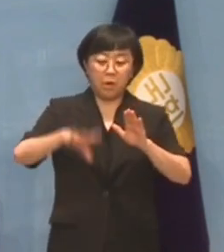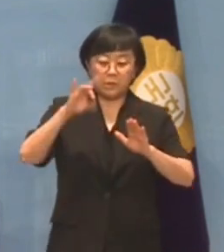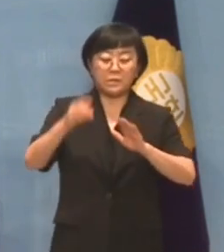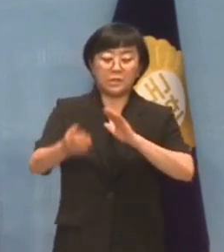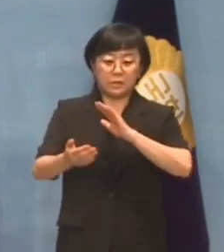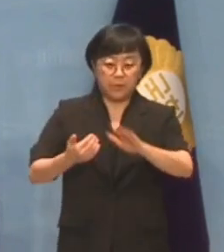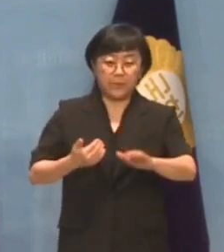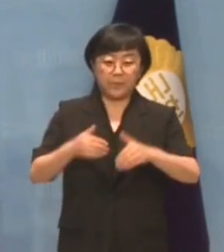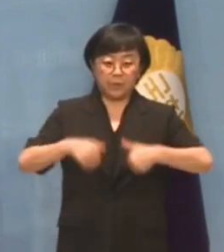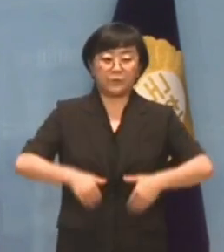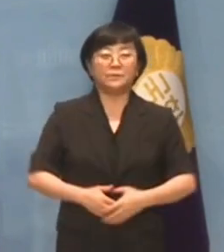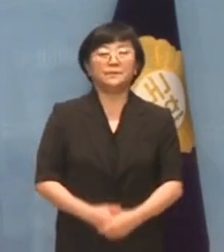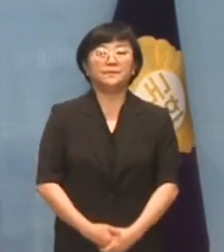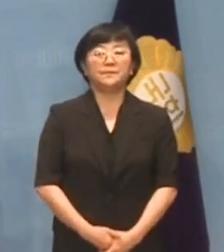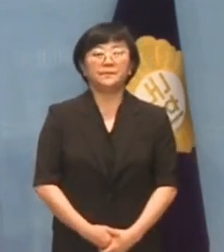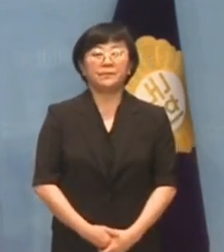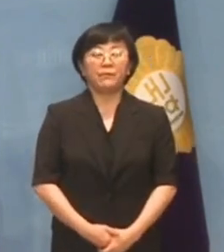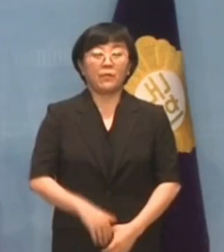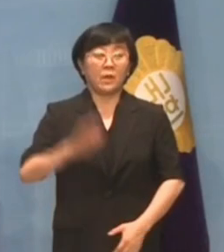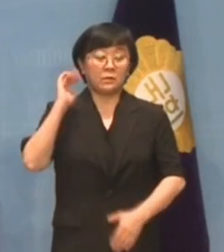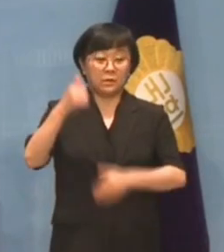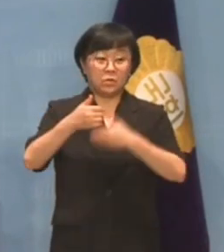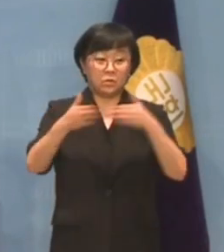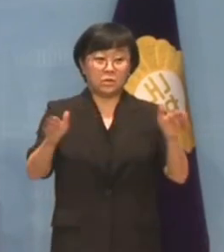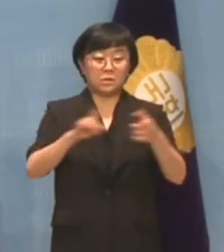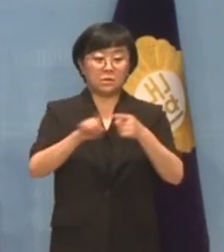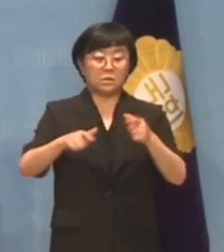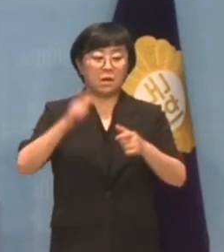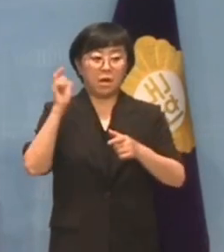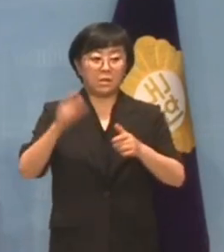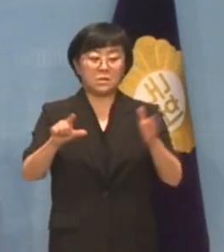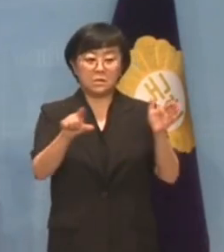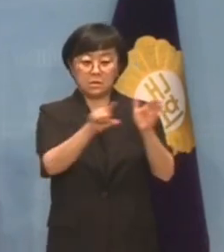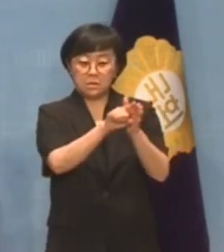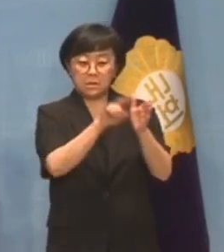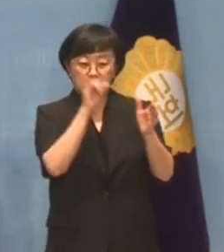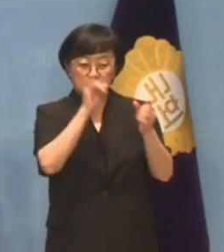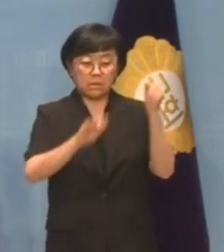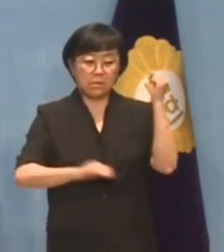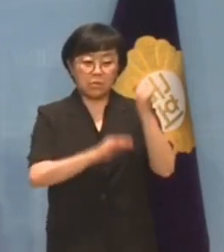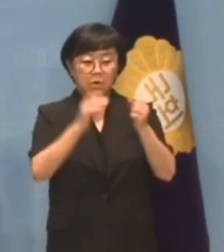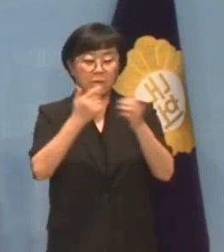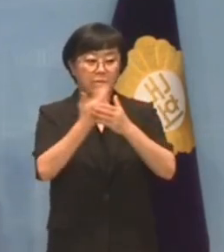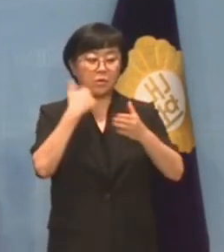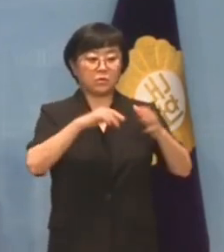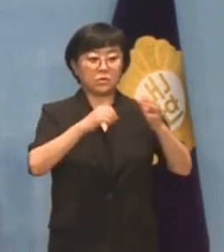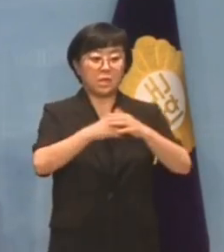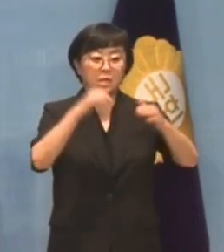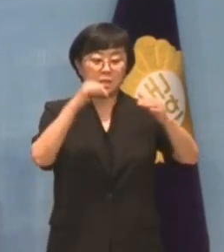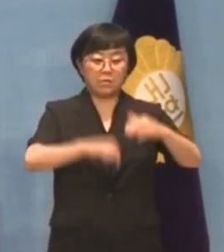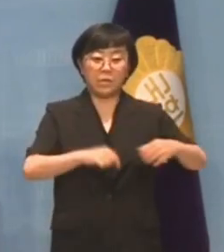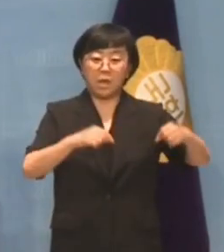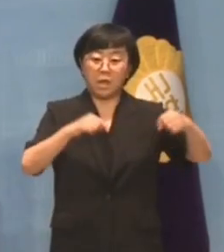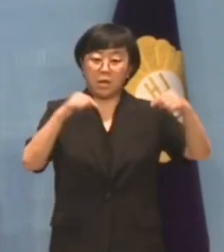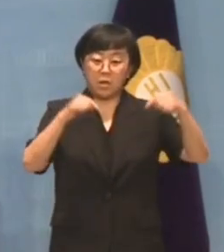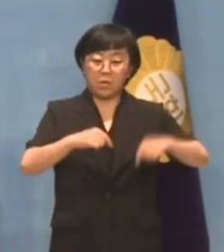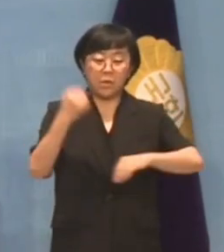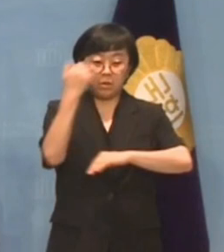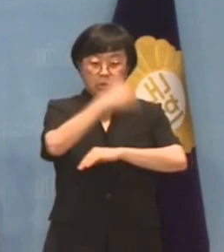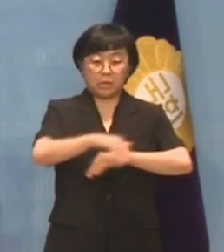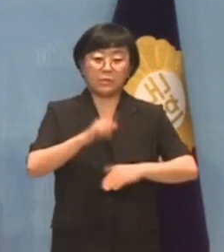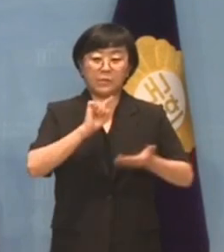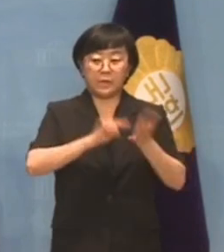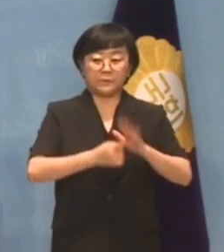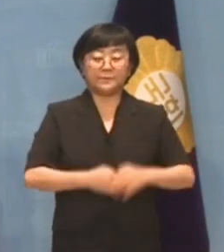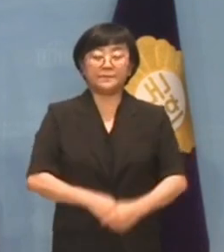과제입니다. 대통령실도 강력한 신뢰를 바탕으로 미국 측과 깊이 있게 협의할 예정이라고